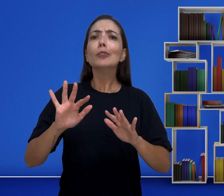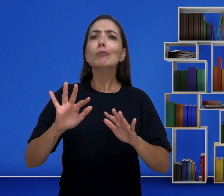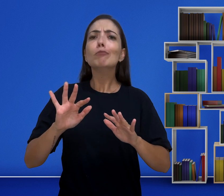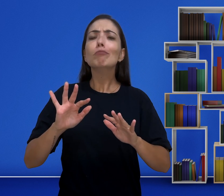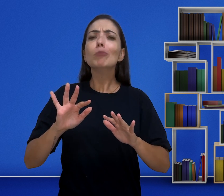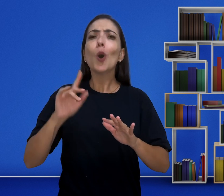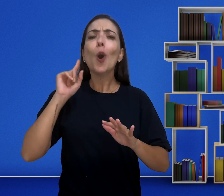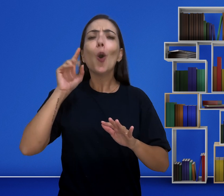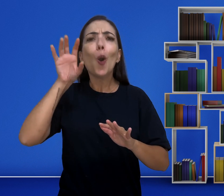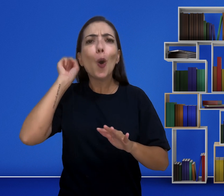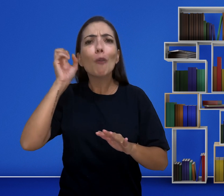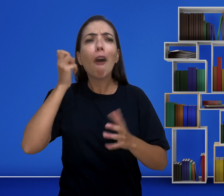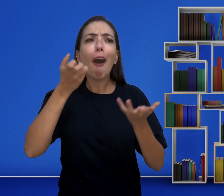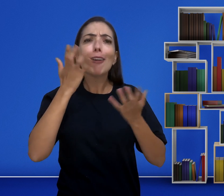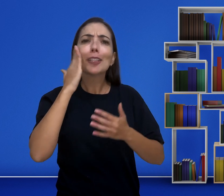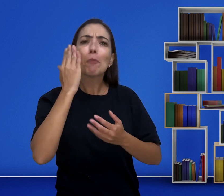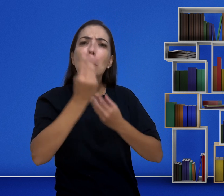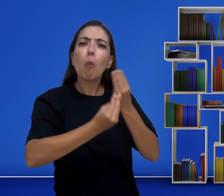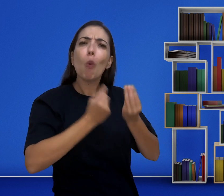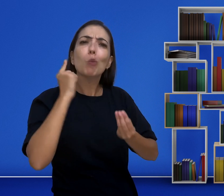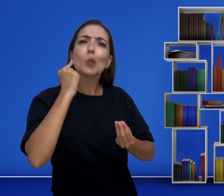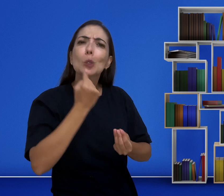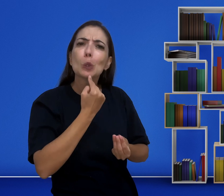Mas, como uma pessoa surda pensa?